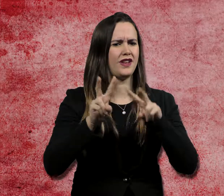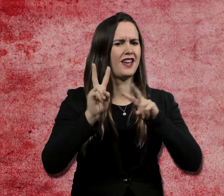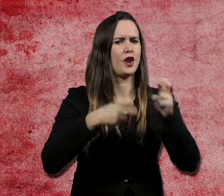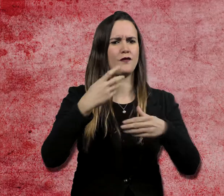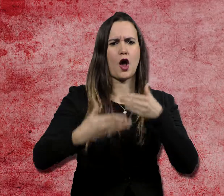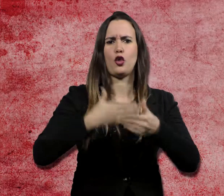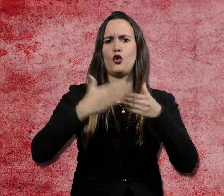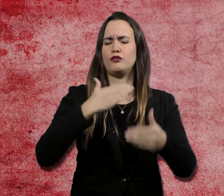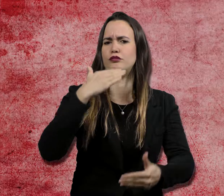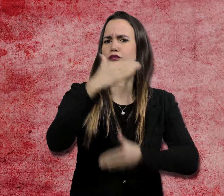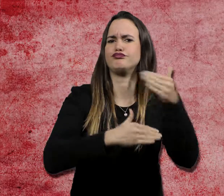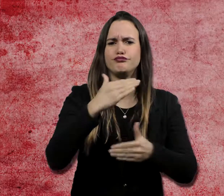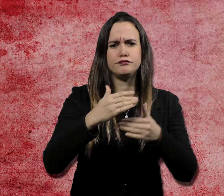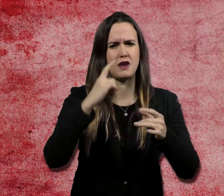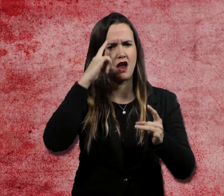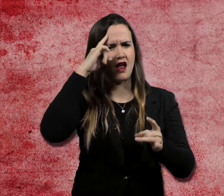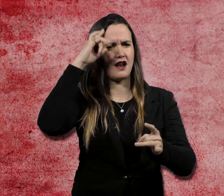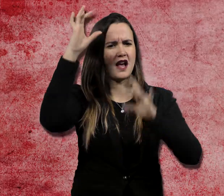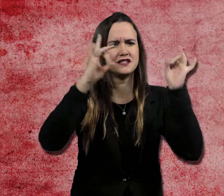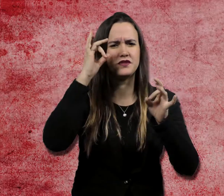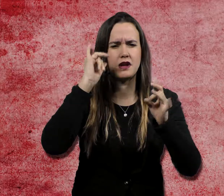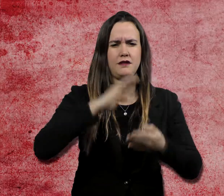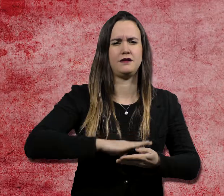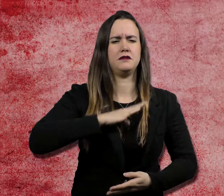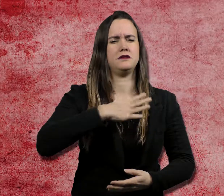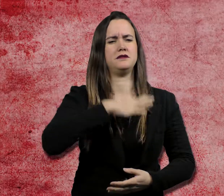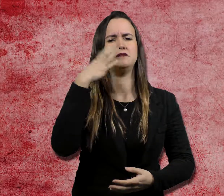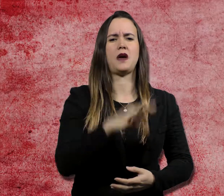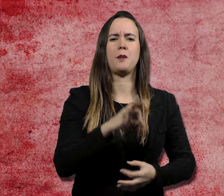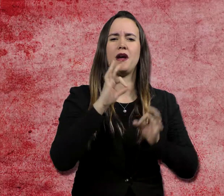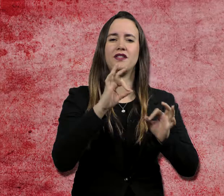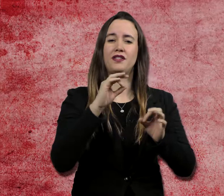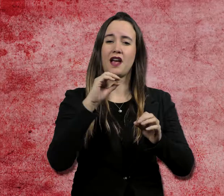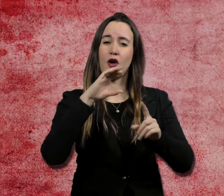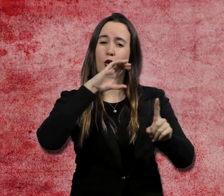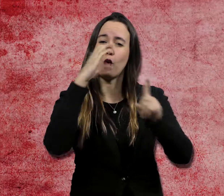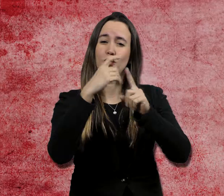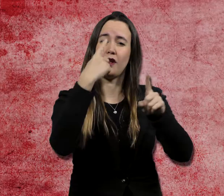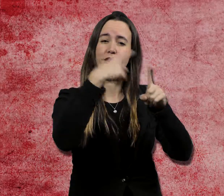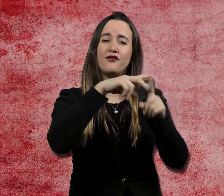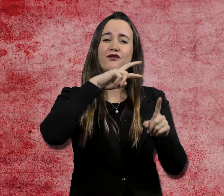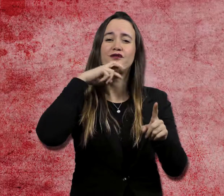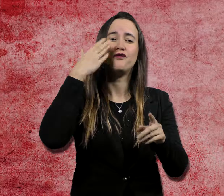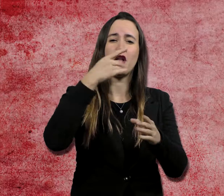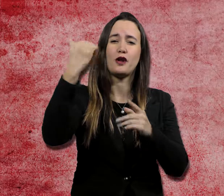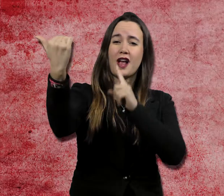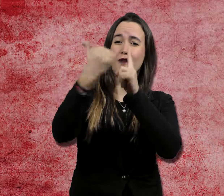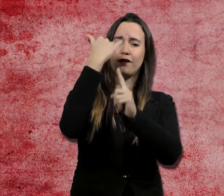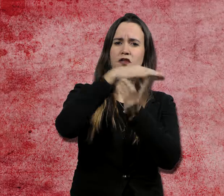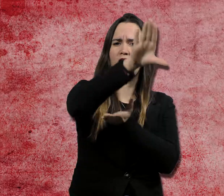El tarannà innovador, la creativitat, la capacitat d'absorció de les diverses influències i els valors de convivència i